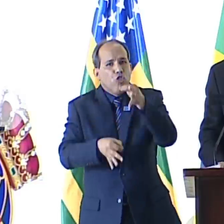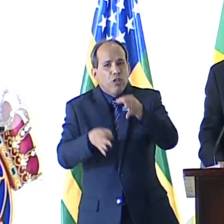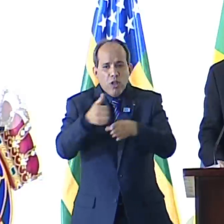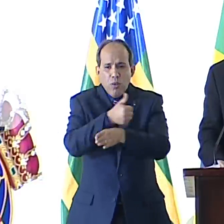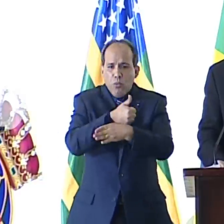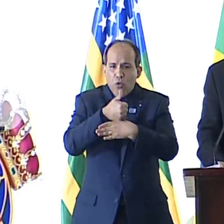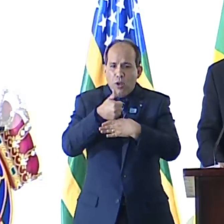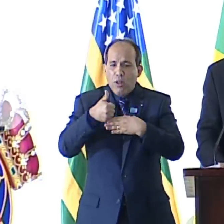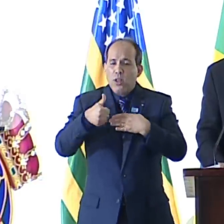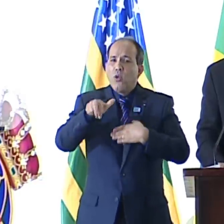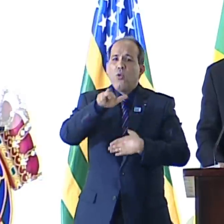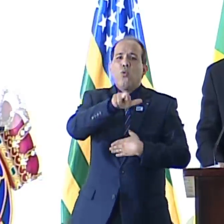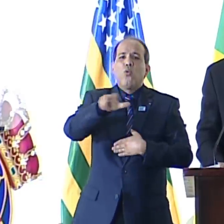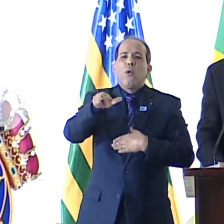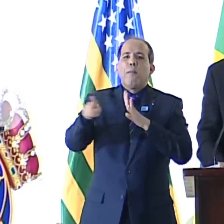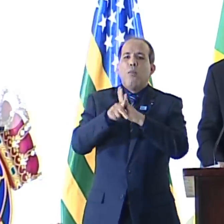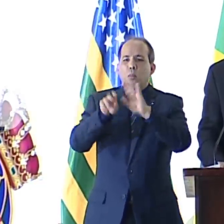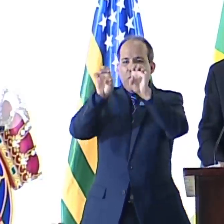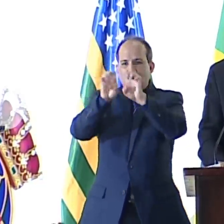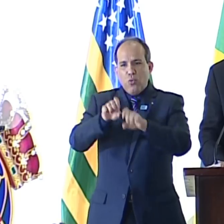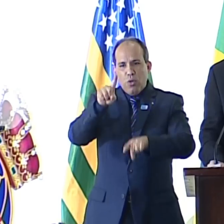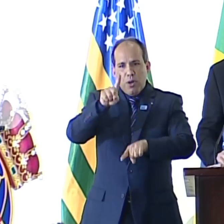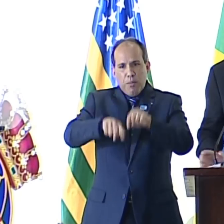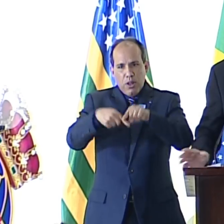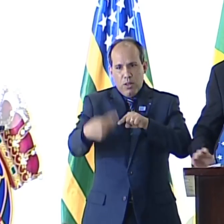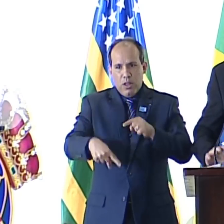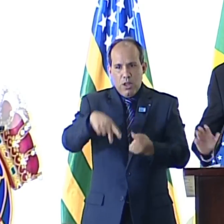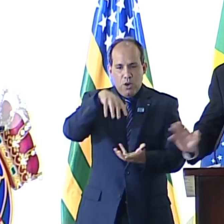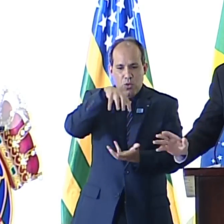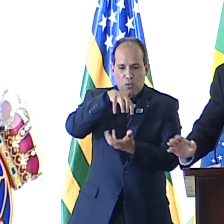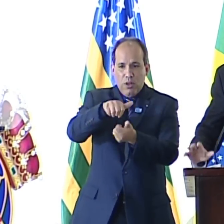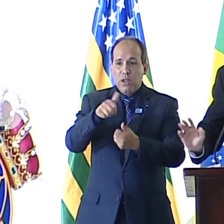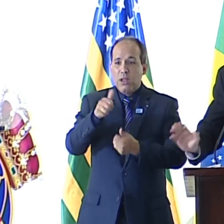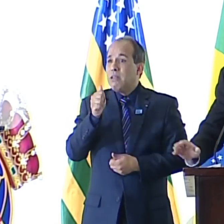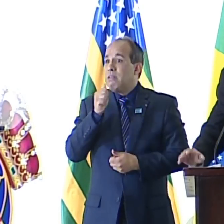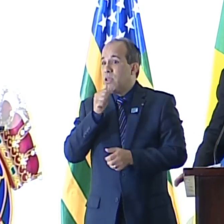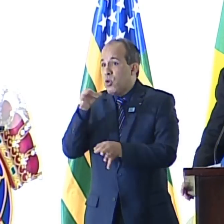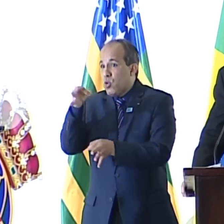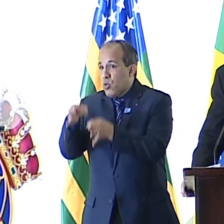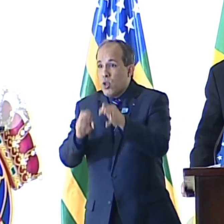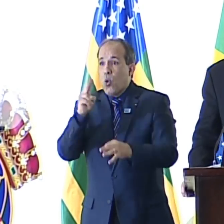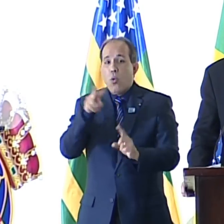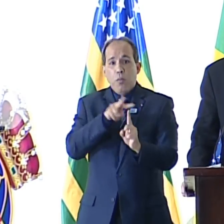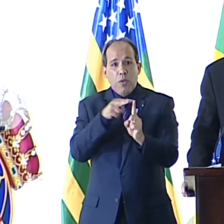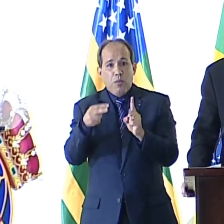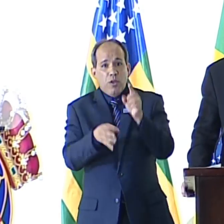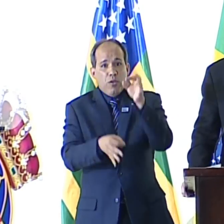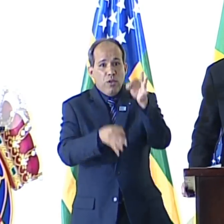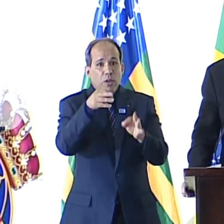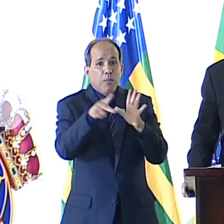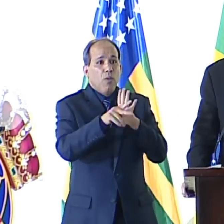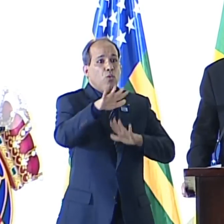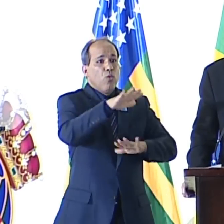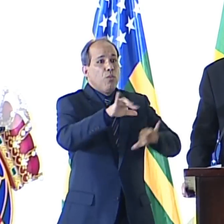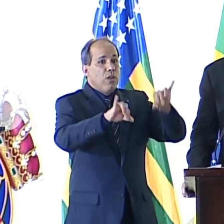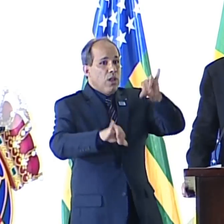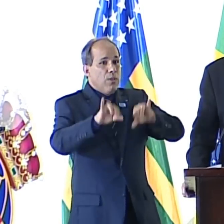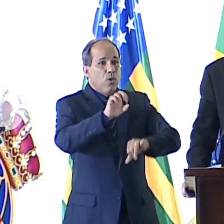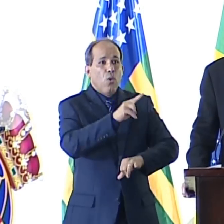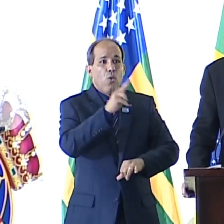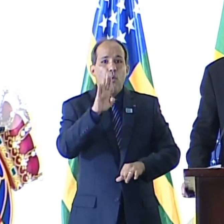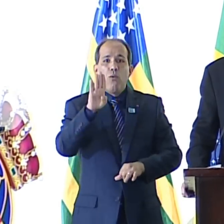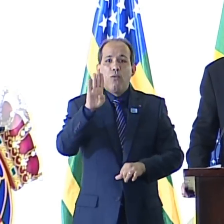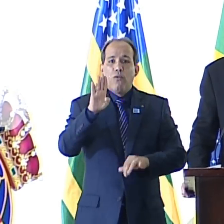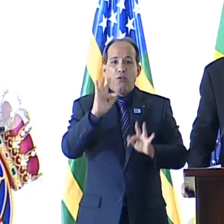deriváveis puramente da estrutura material do universo. Não há justiça nem expectativa de justiça no mundo da química, da física e da